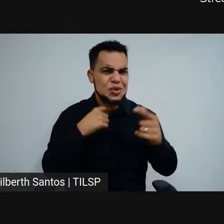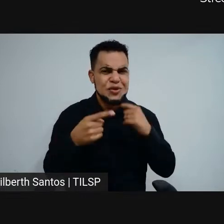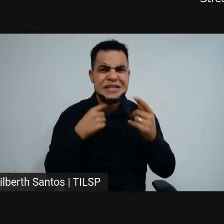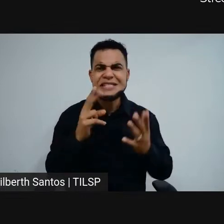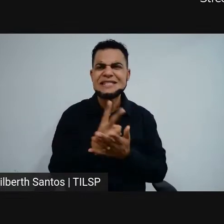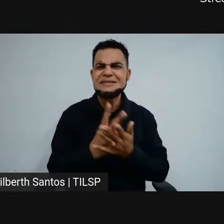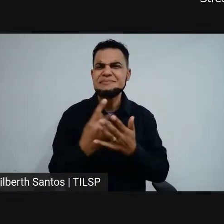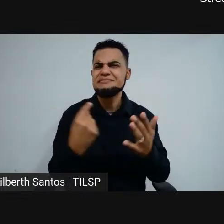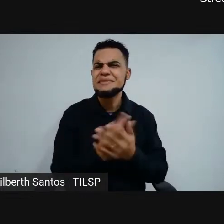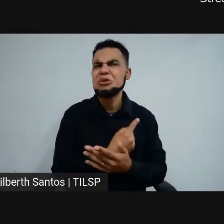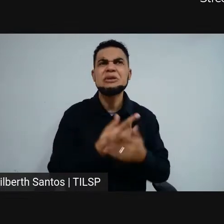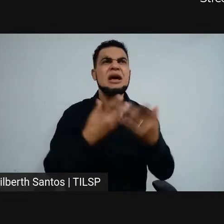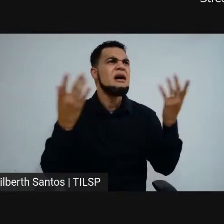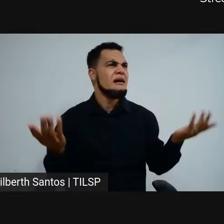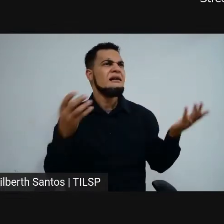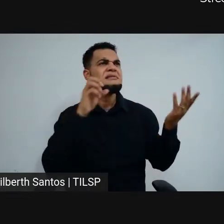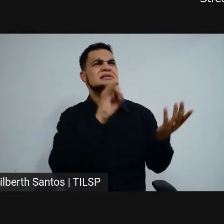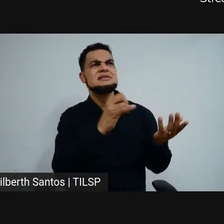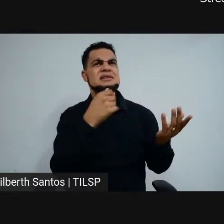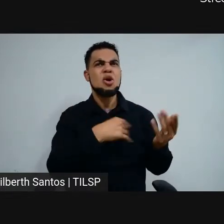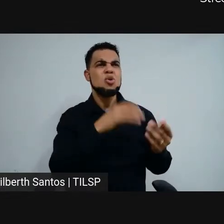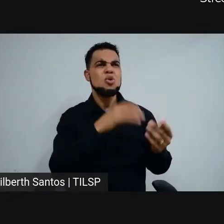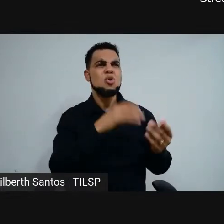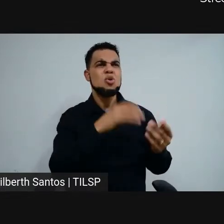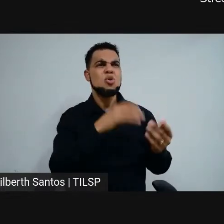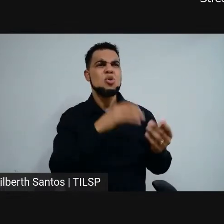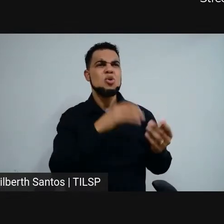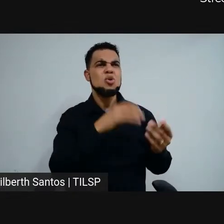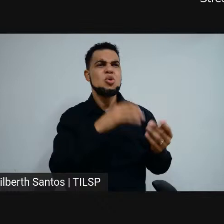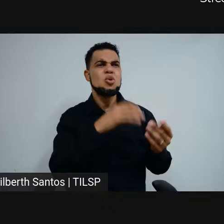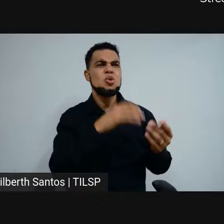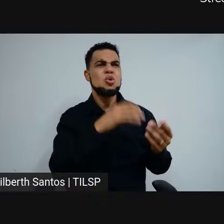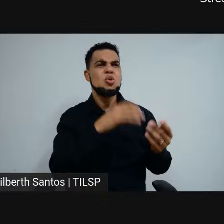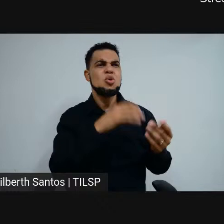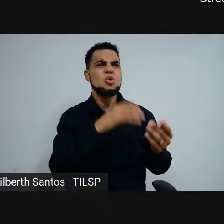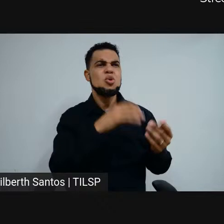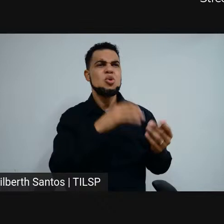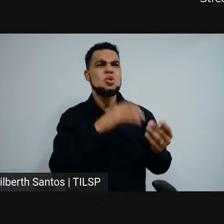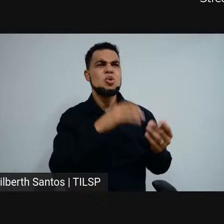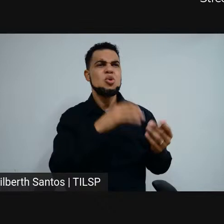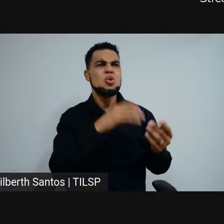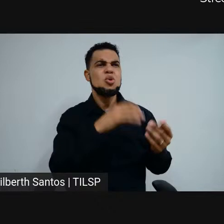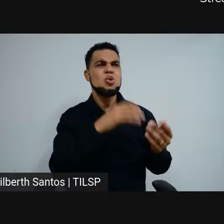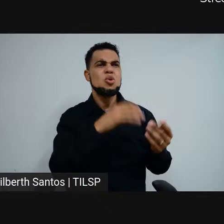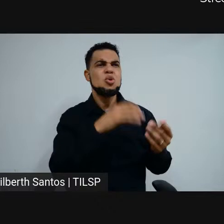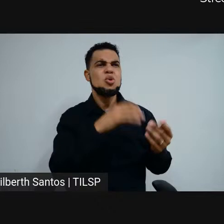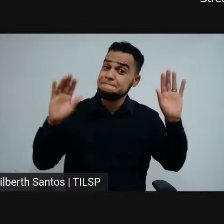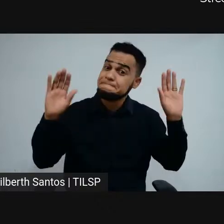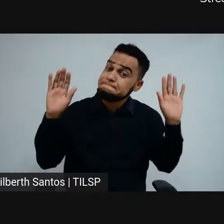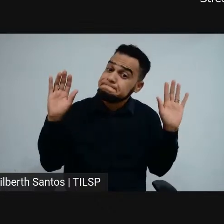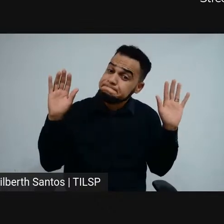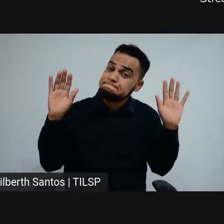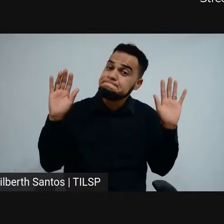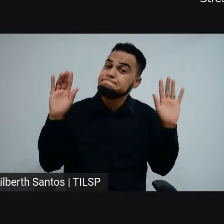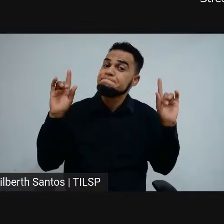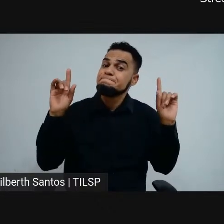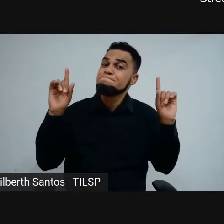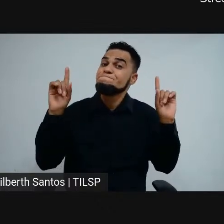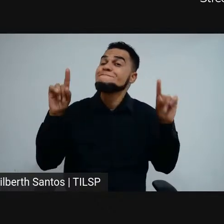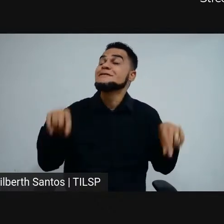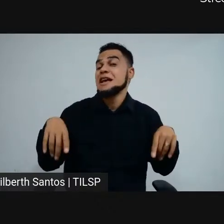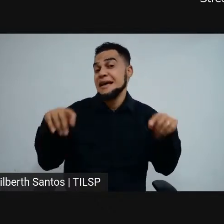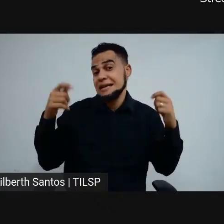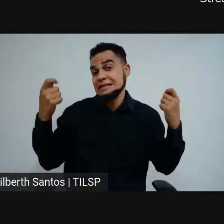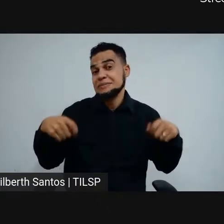perguntam, gente, mas se eu zerar a prova, posso entrar no IFMG? Pessoal, esse é um pré-requisito para o nosso processo